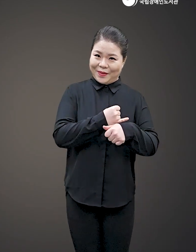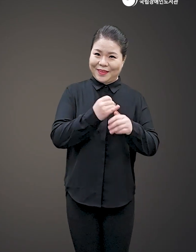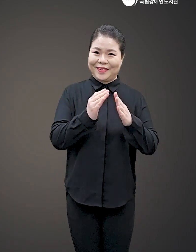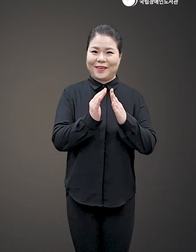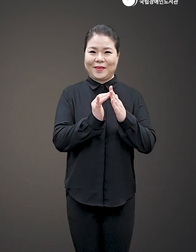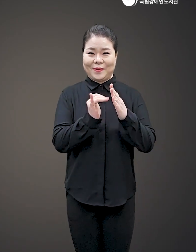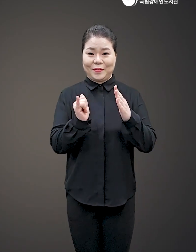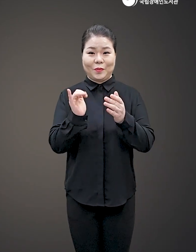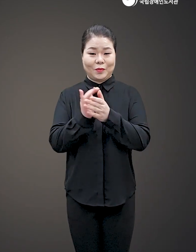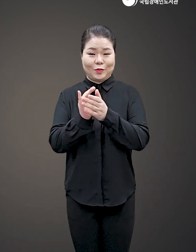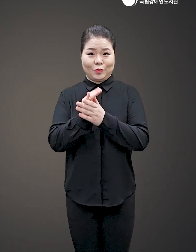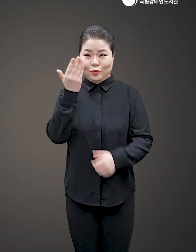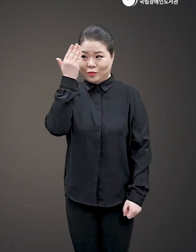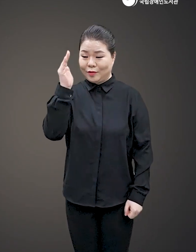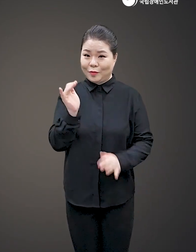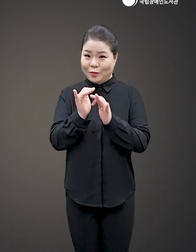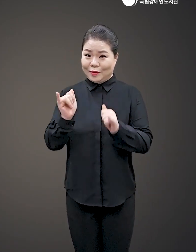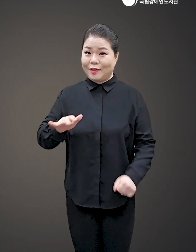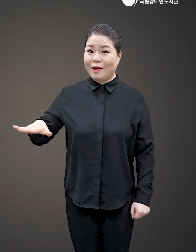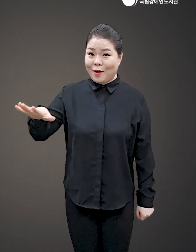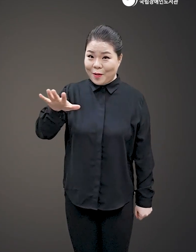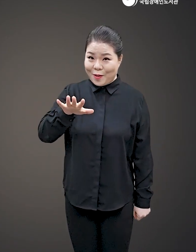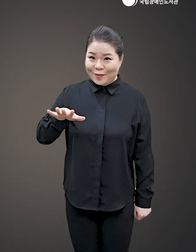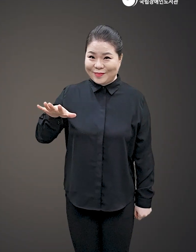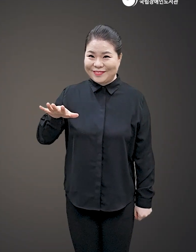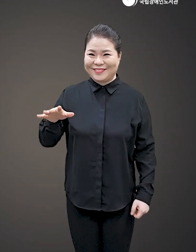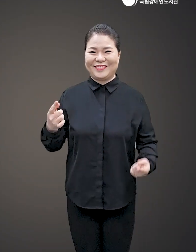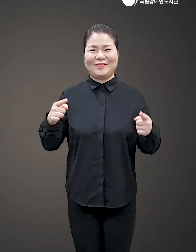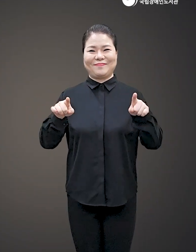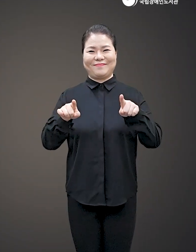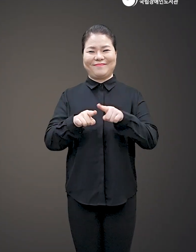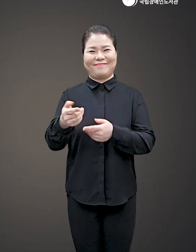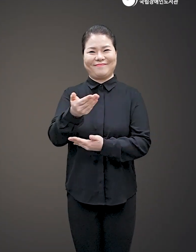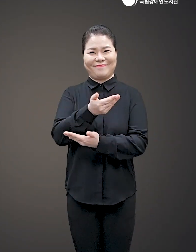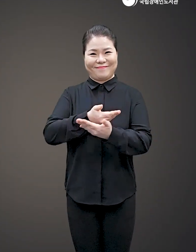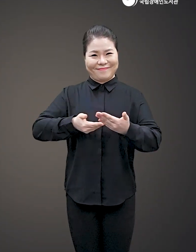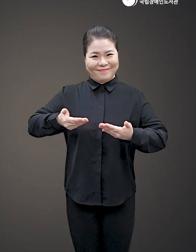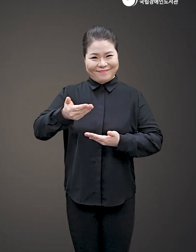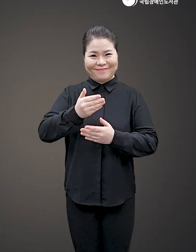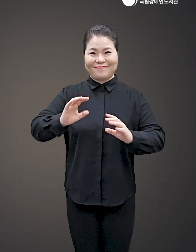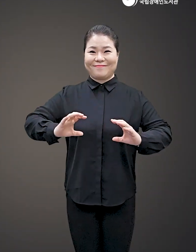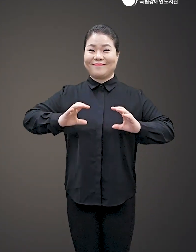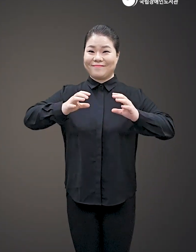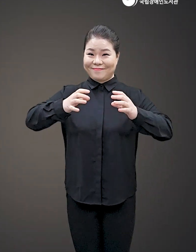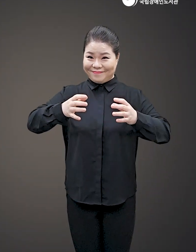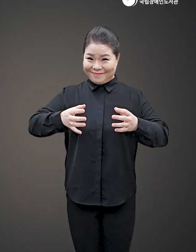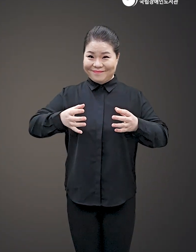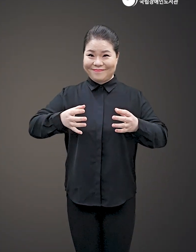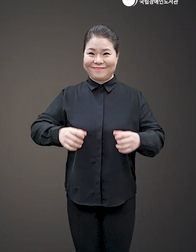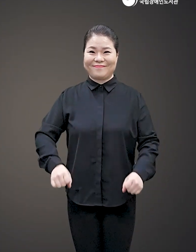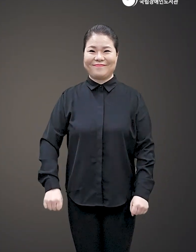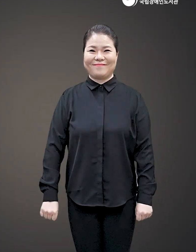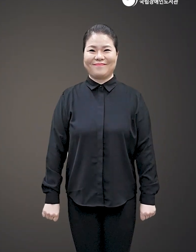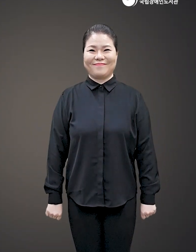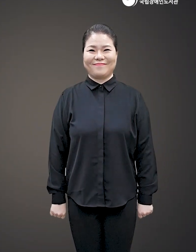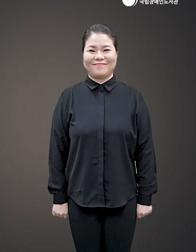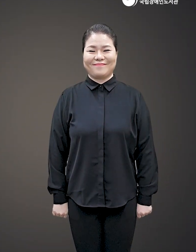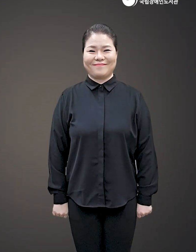연인, 가족, 친구, 낯선 사람들 함께 어우러지는 세상에서